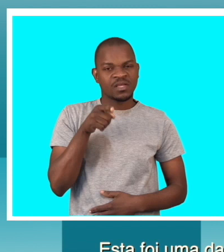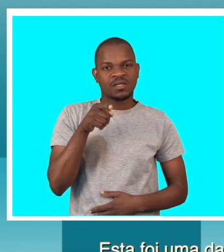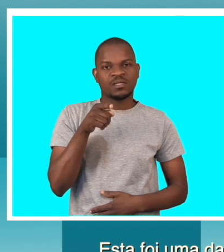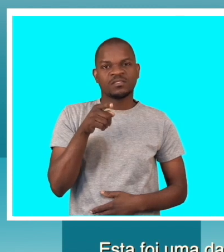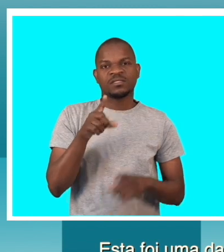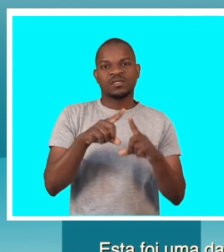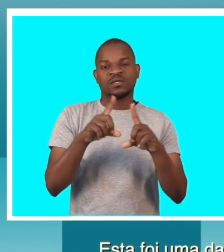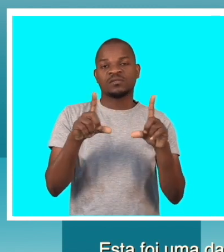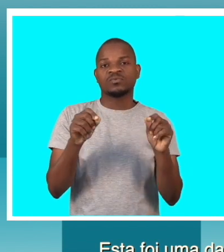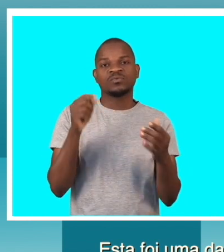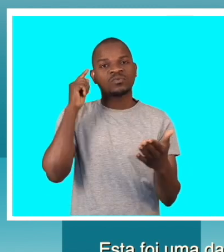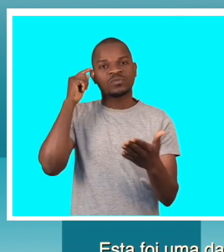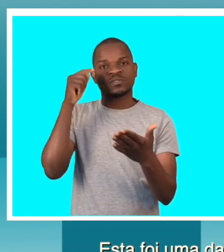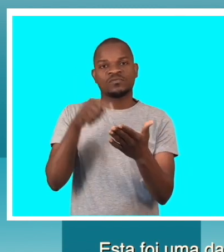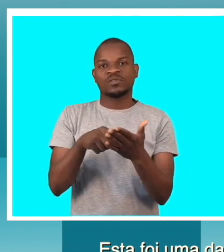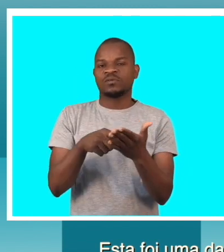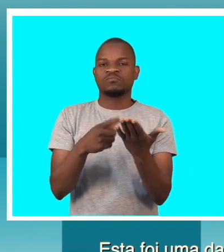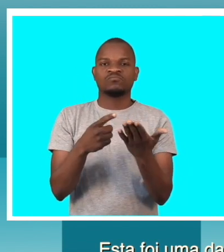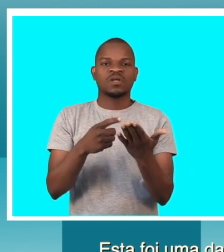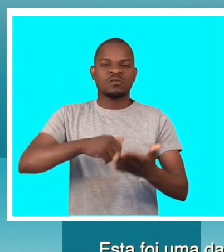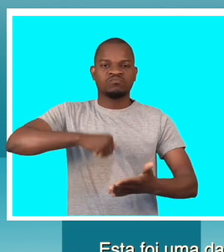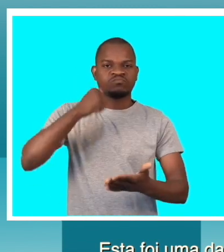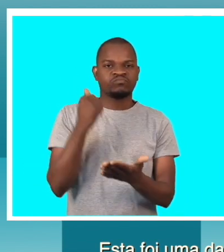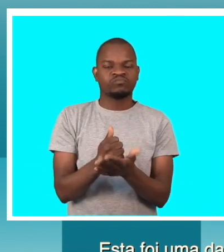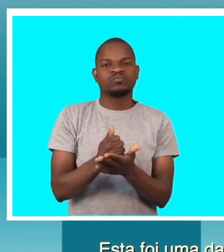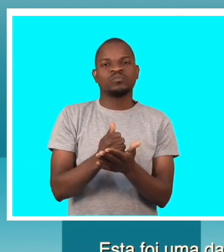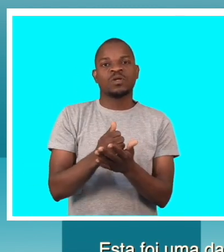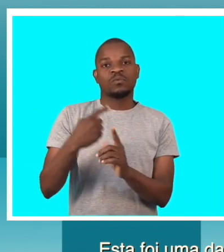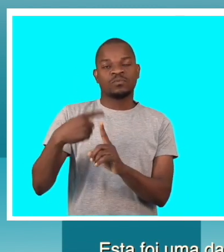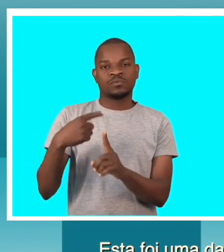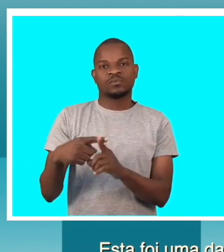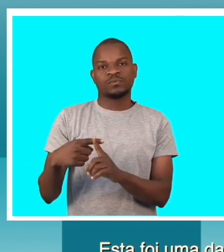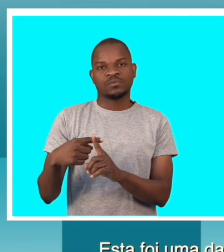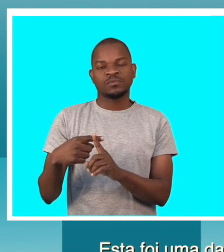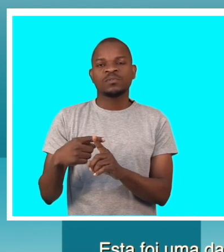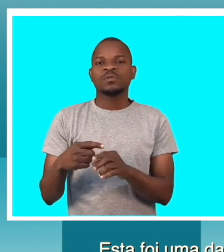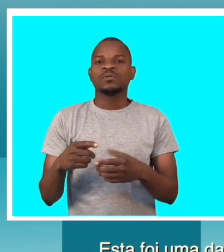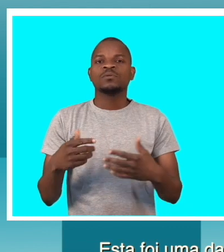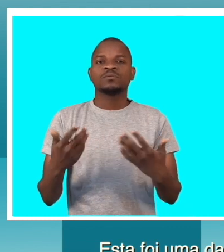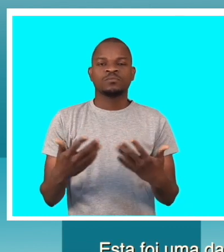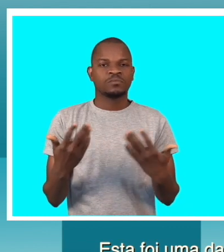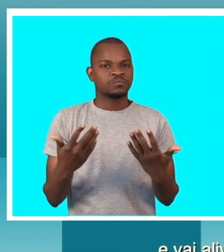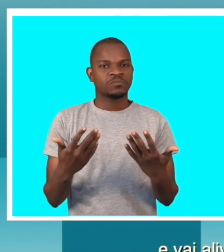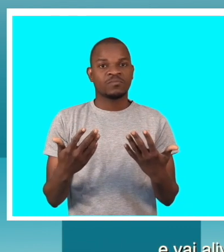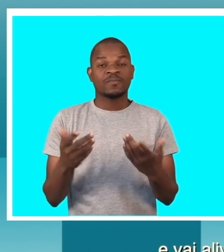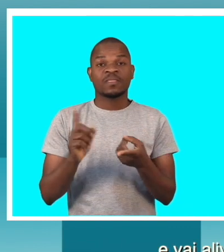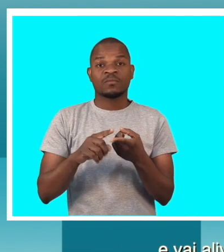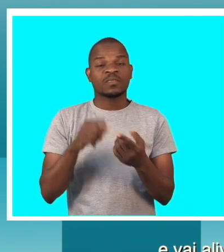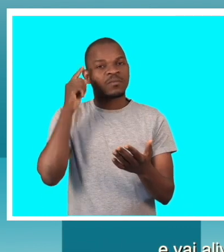foi uma das grandes decisões que têm sido tomadas e